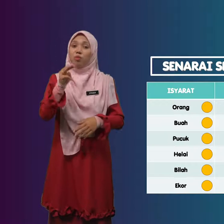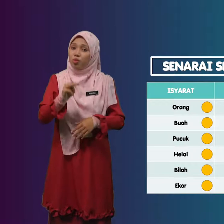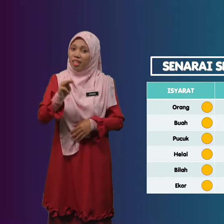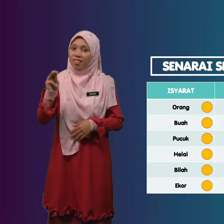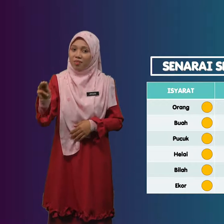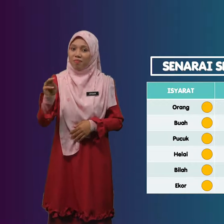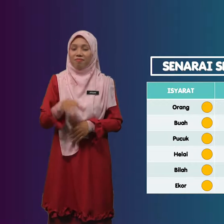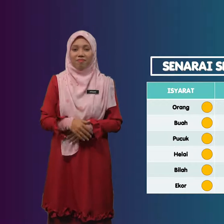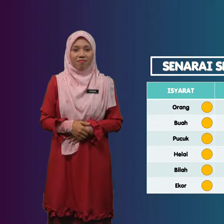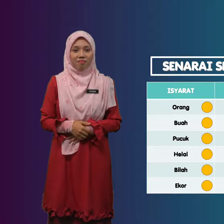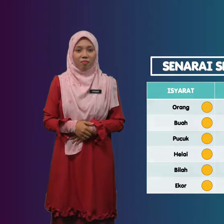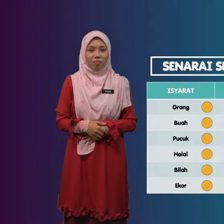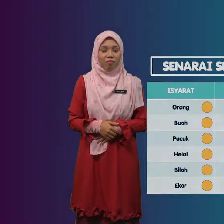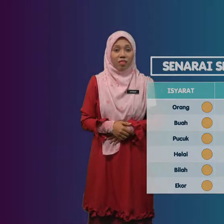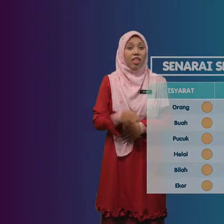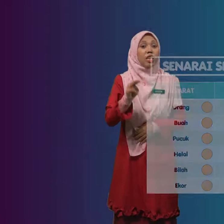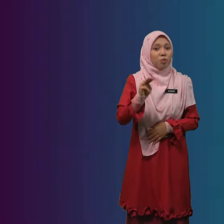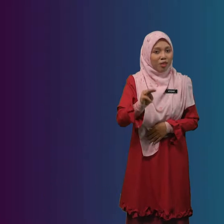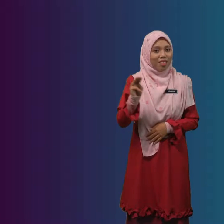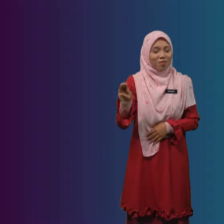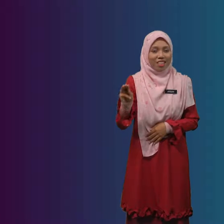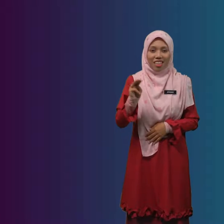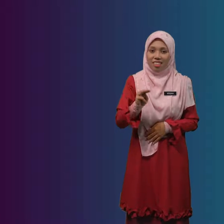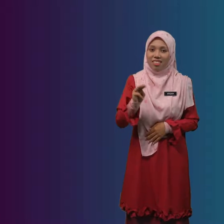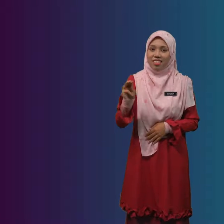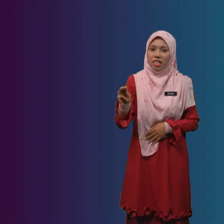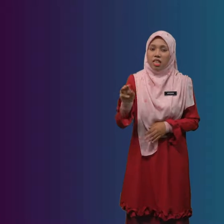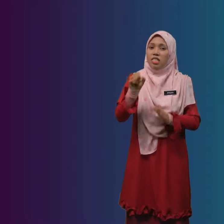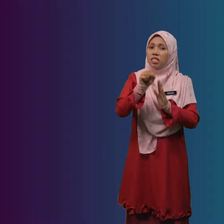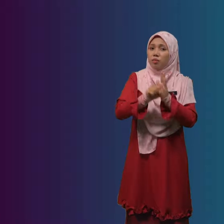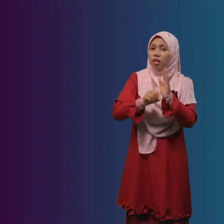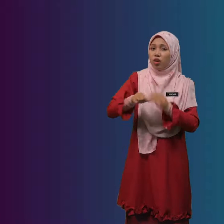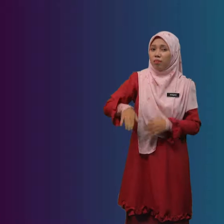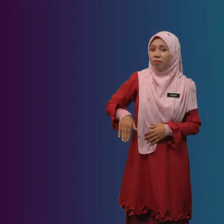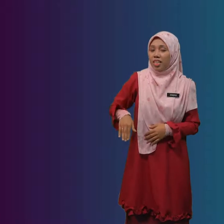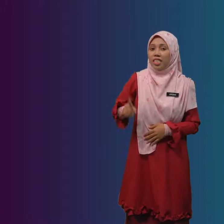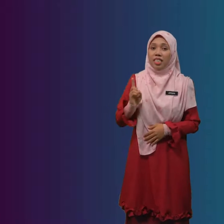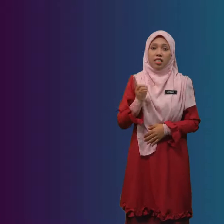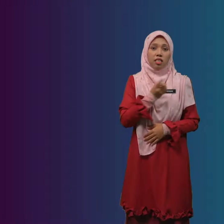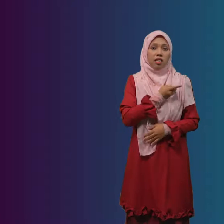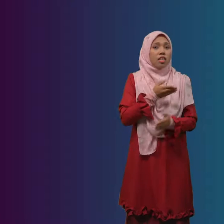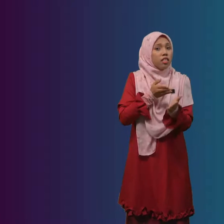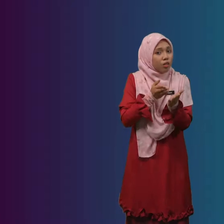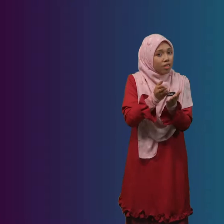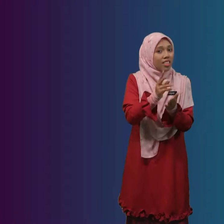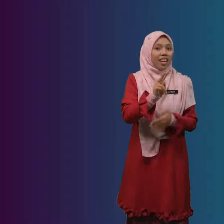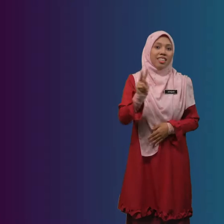murid. Murid-murid, sebelum kita teruskan